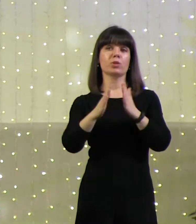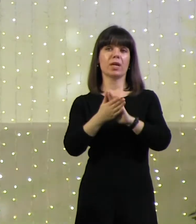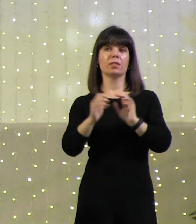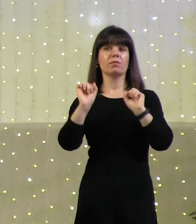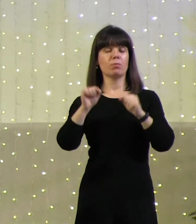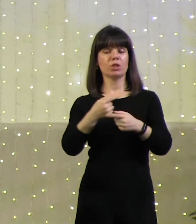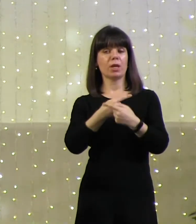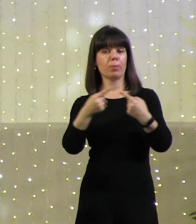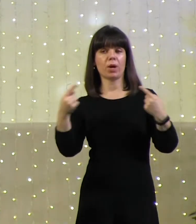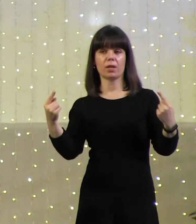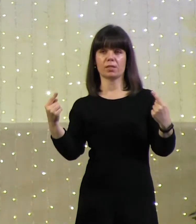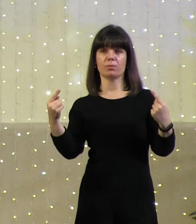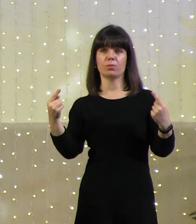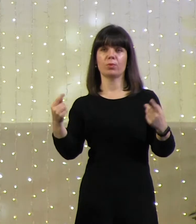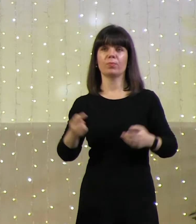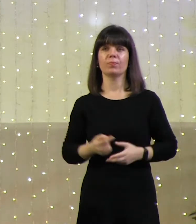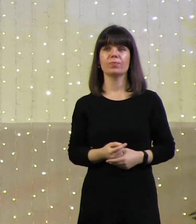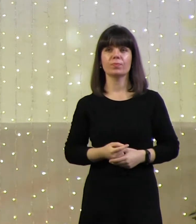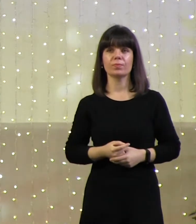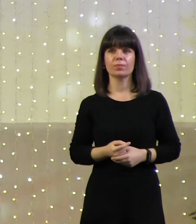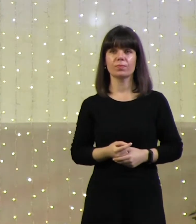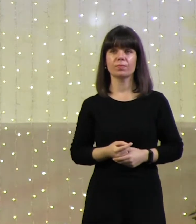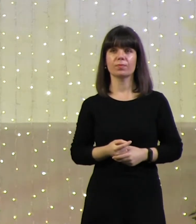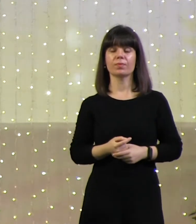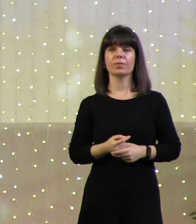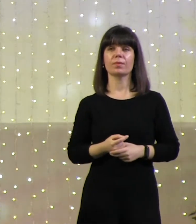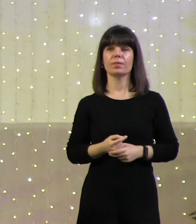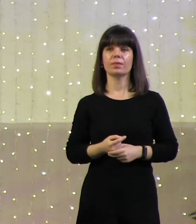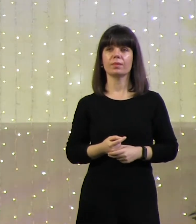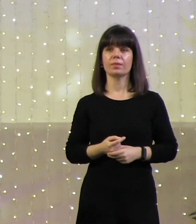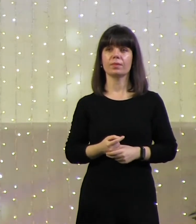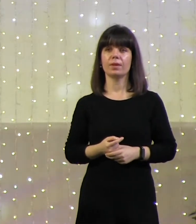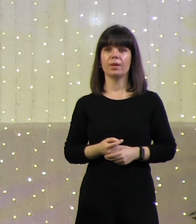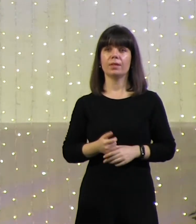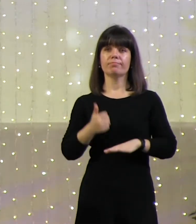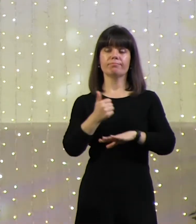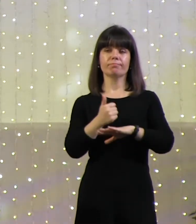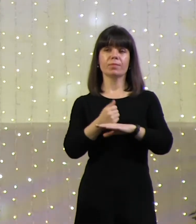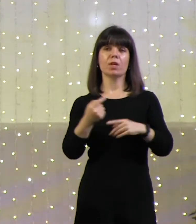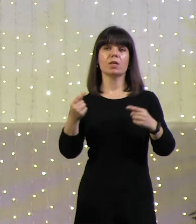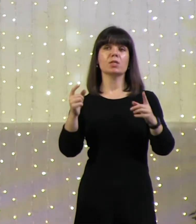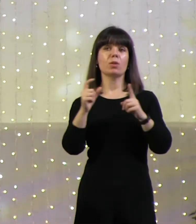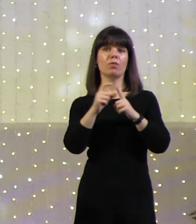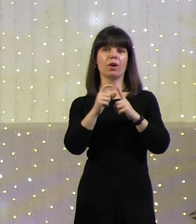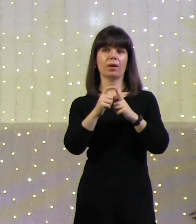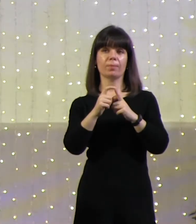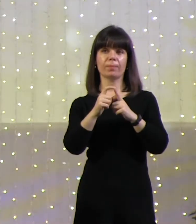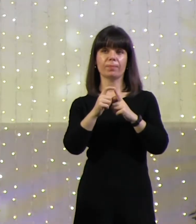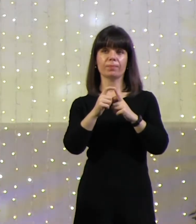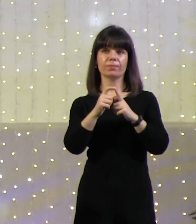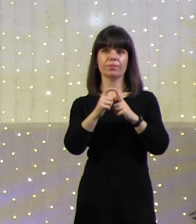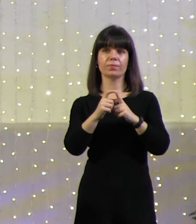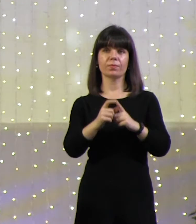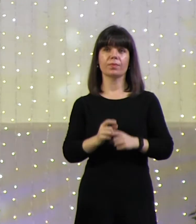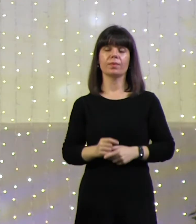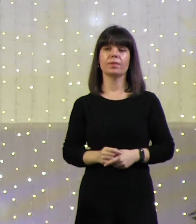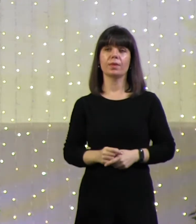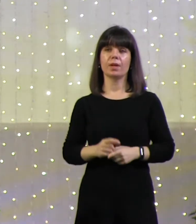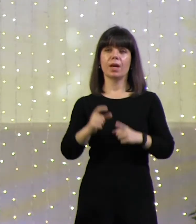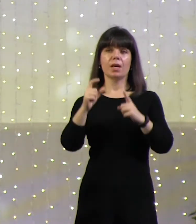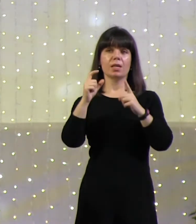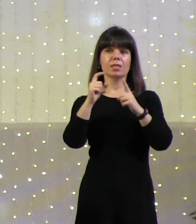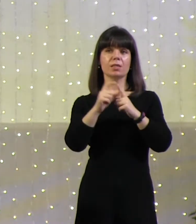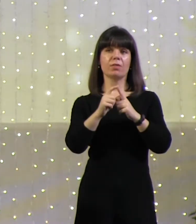И очень неточно. Слова — это незаменимое